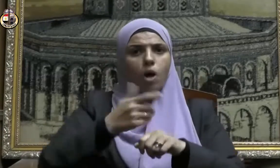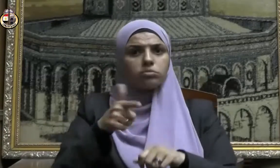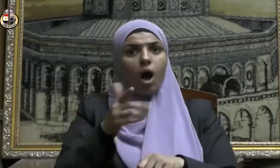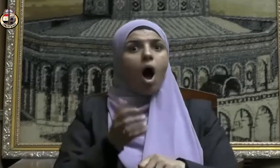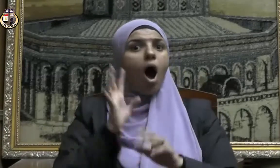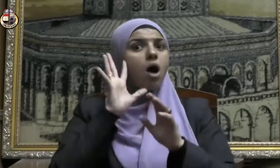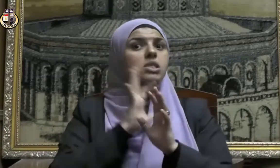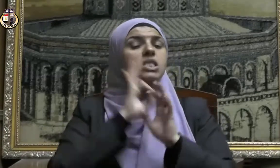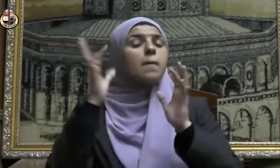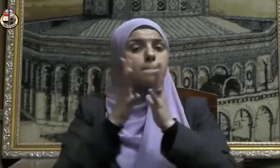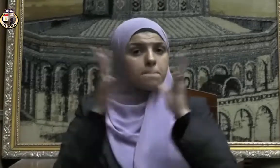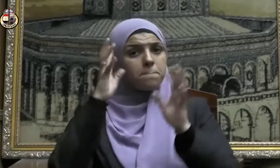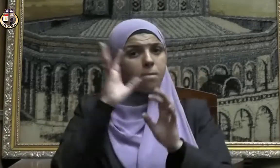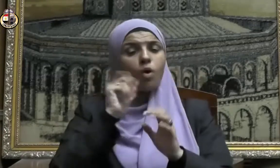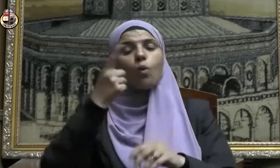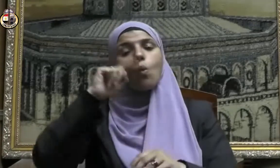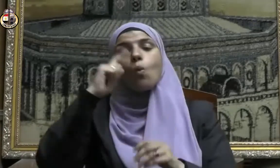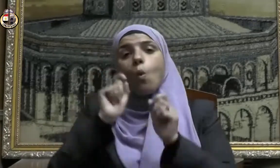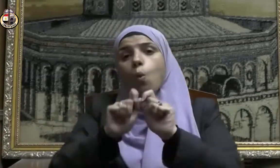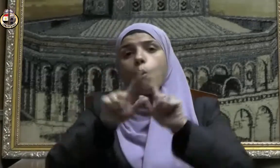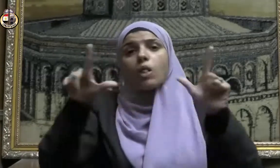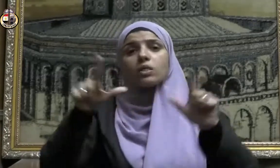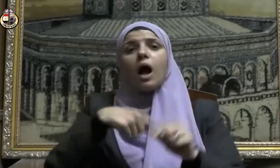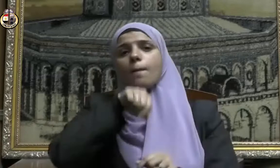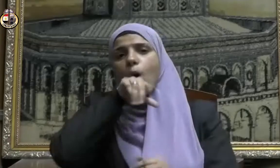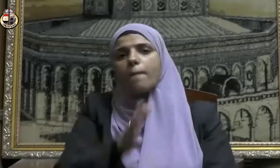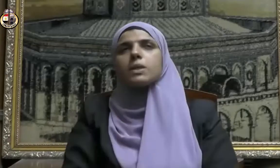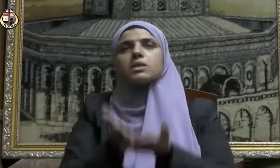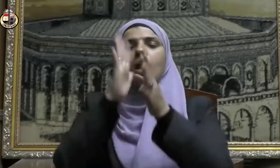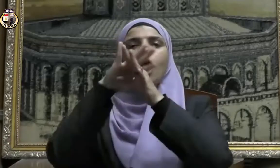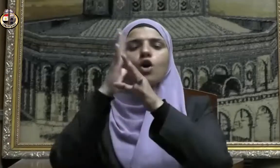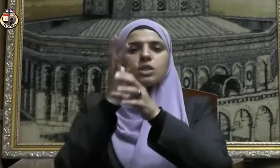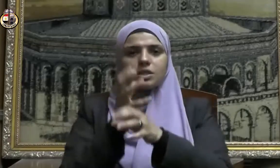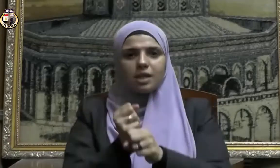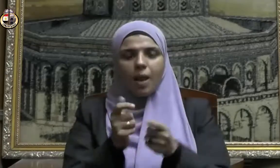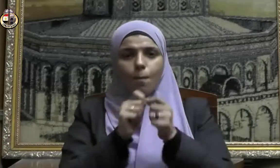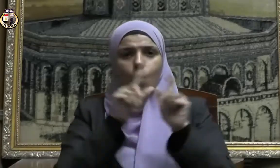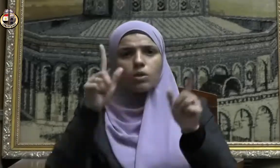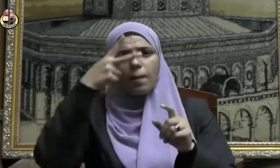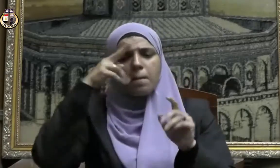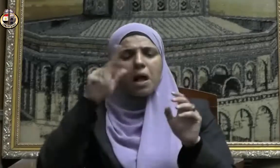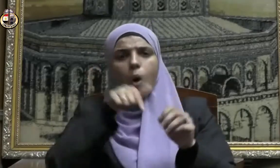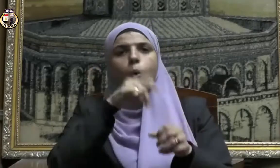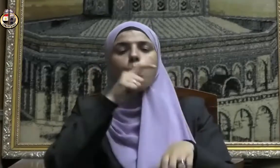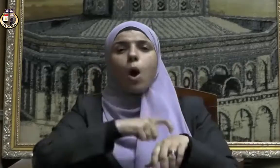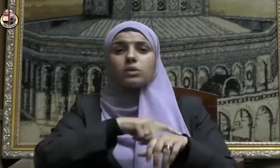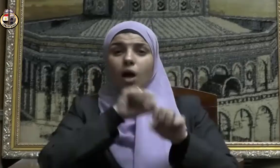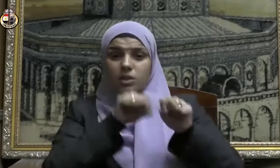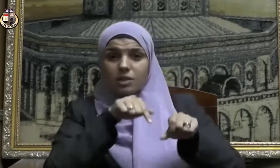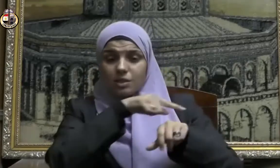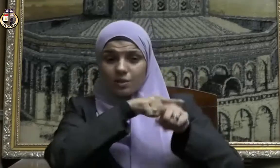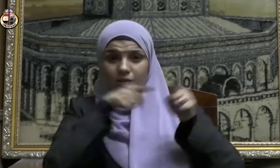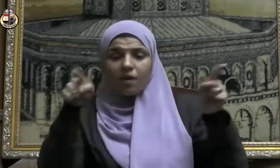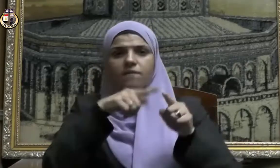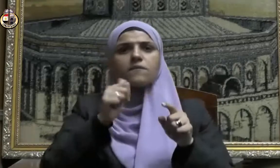وبين النبي صلى الله عليه وسلم منزلتها وفضلها